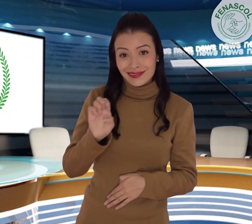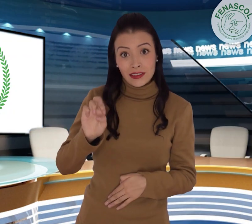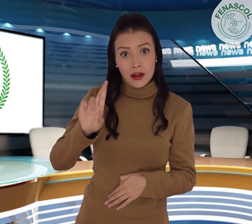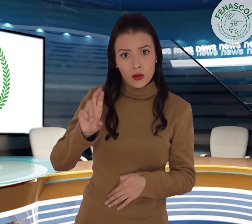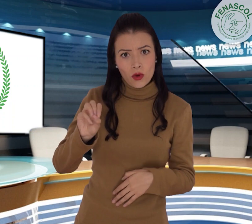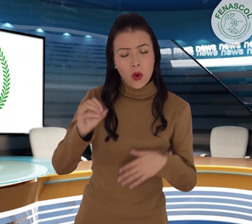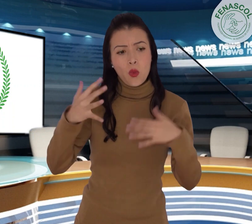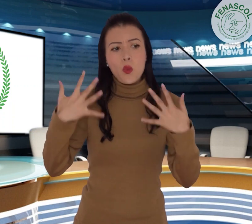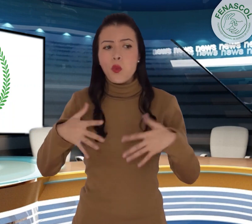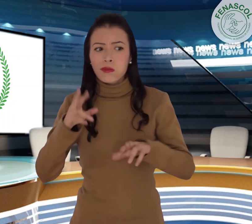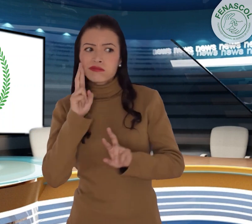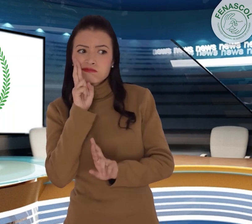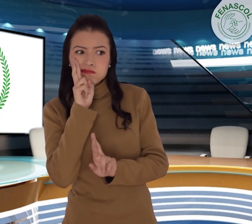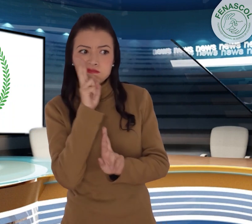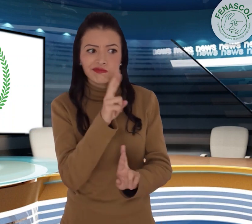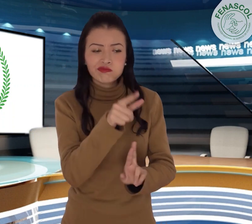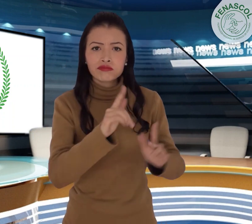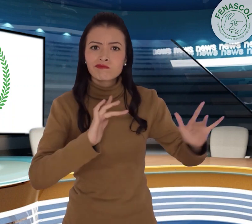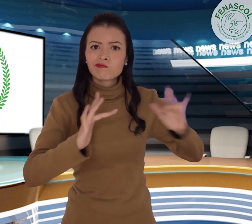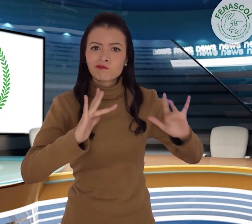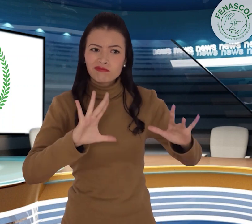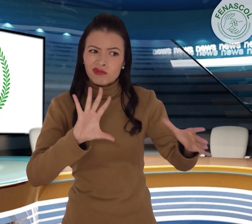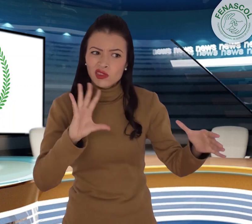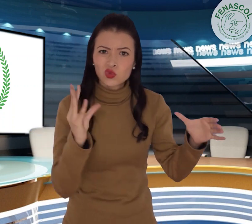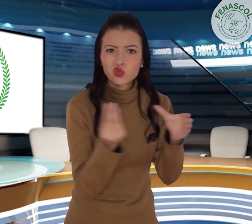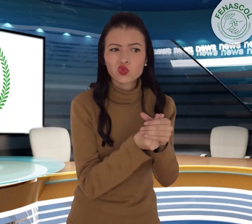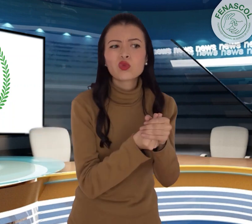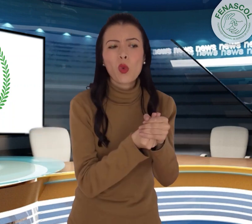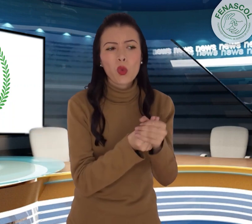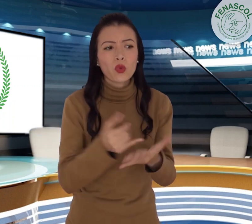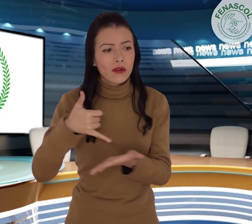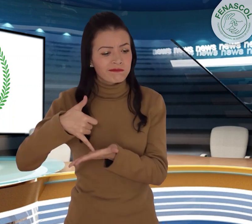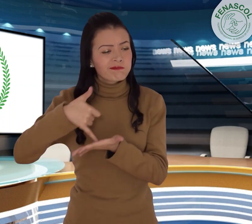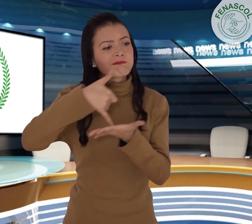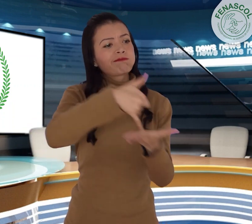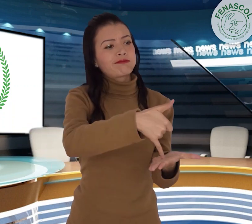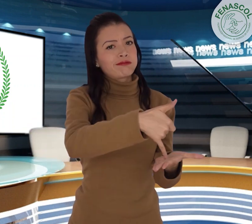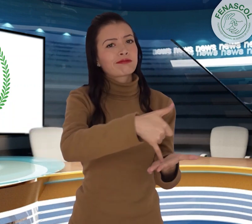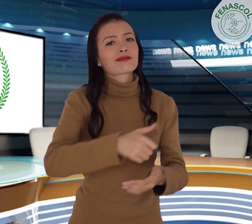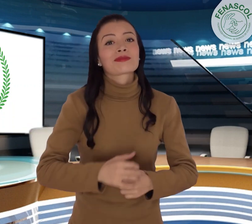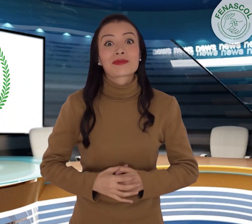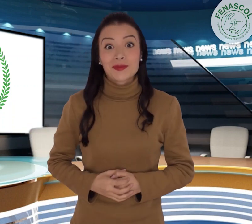ganador del Premio Zero Project 2021 en la categoría Empleo Inclusivo y TIC.